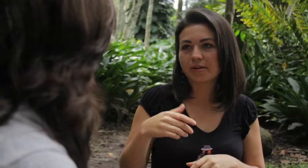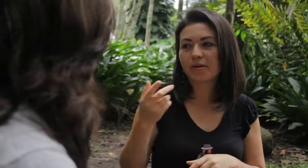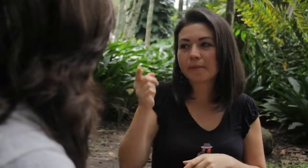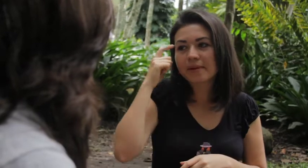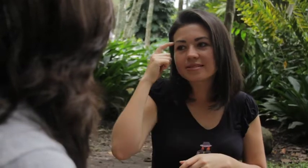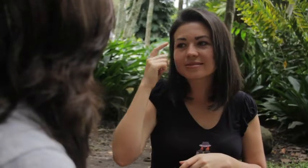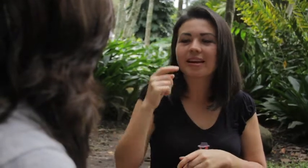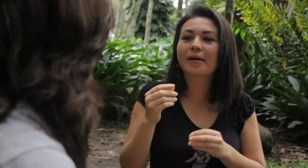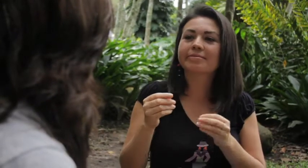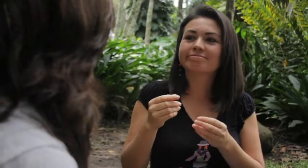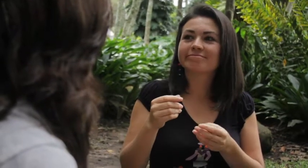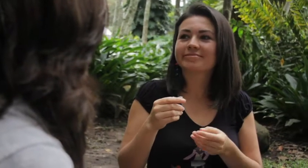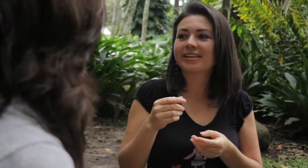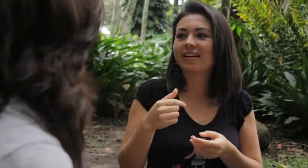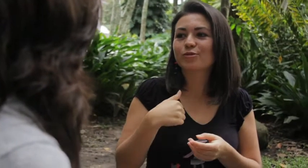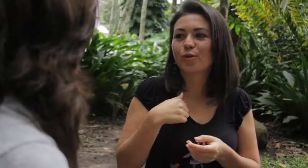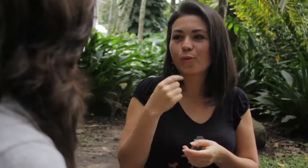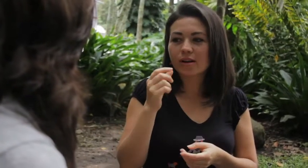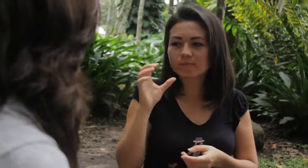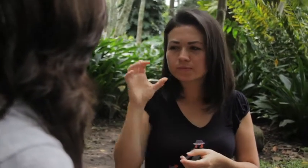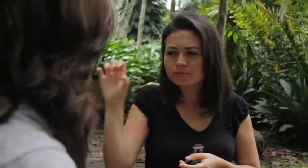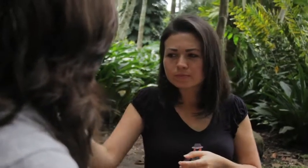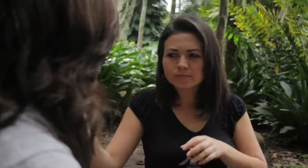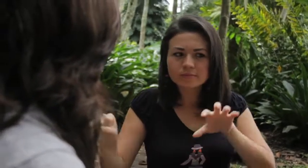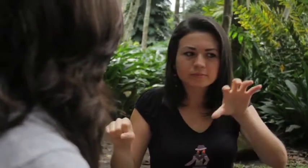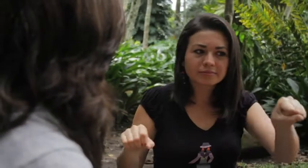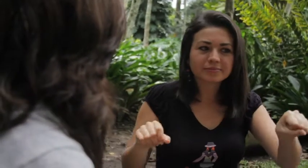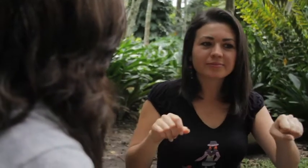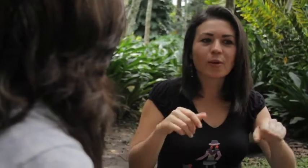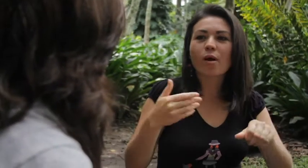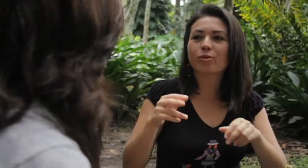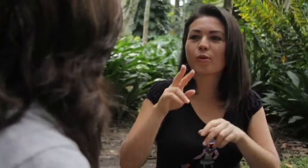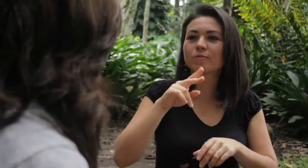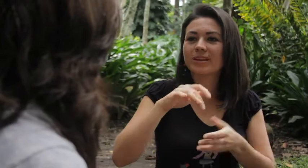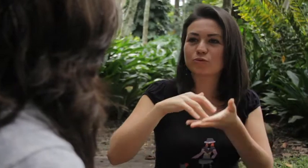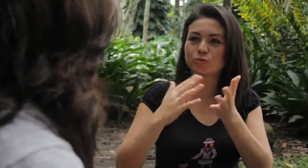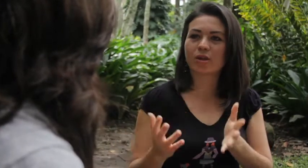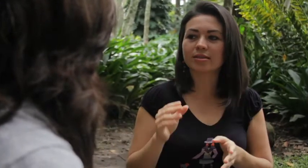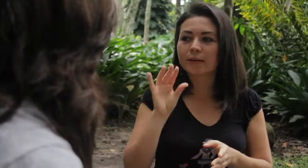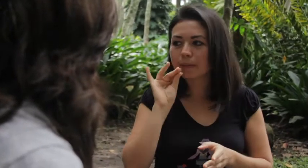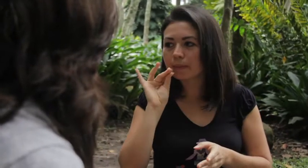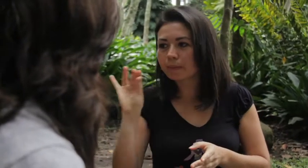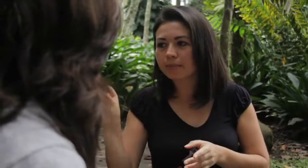Porque él piensa Que yo No me voy a poder Dar cuenta Cuando los estudiantes